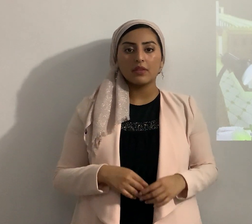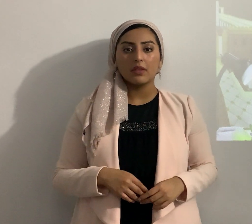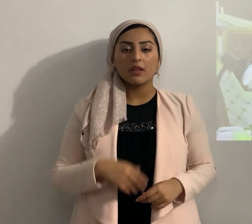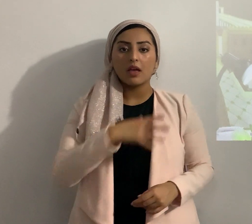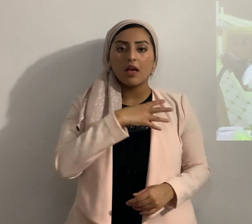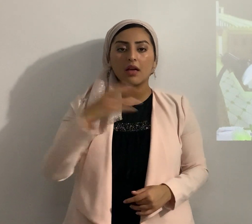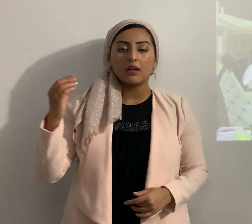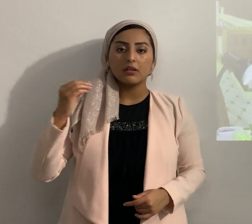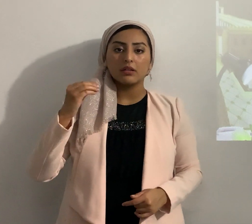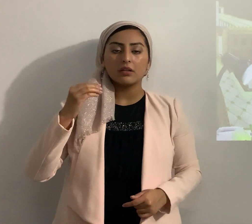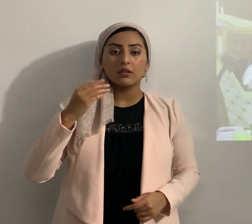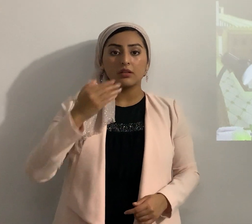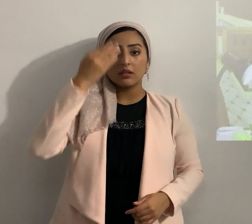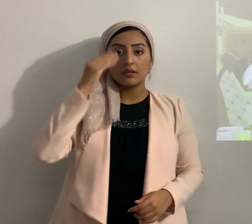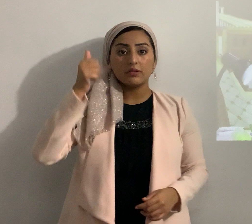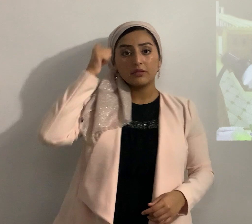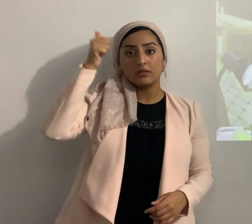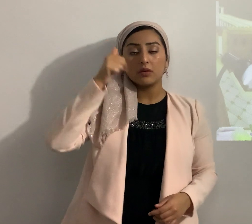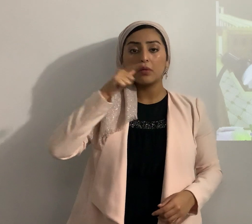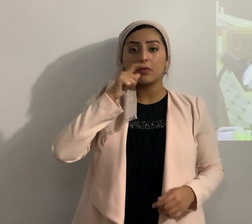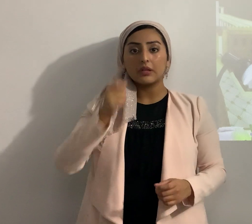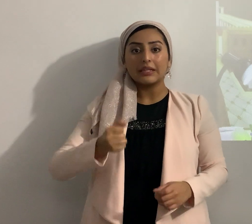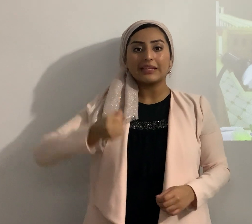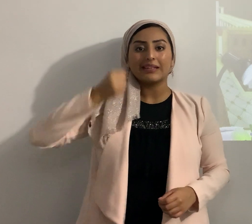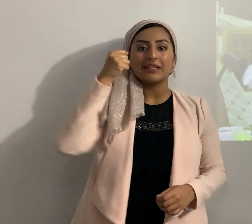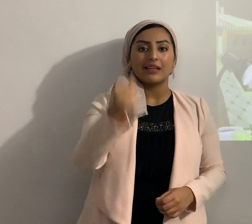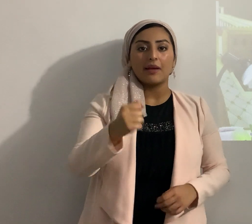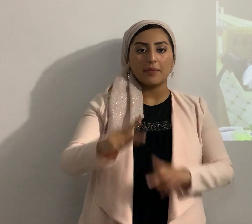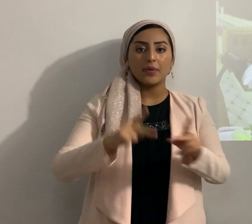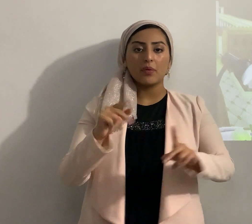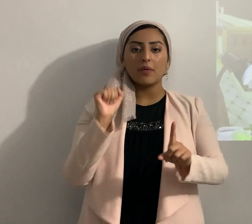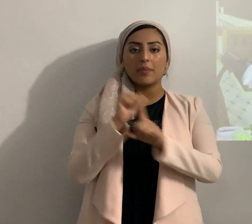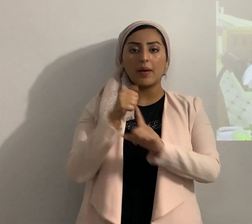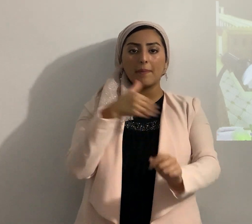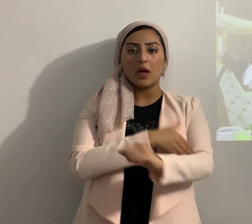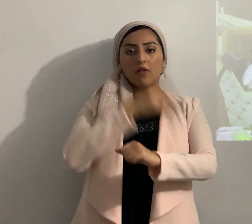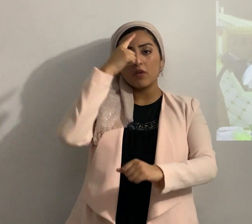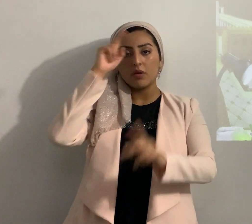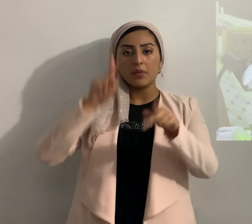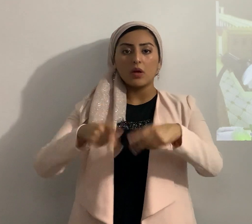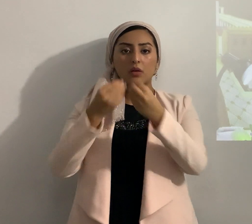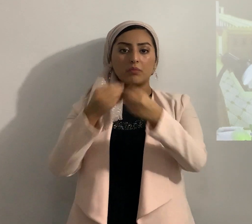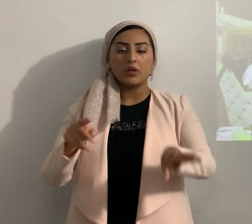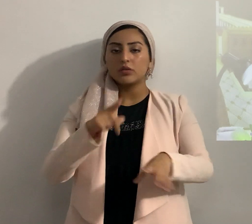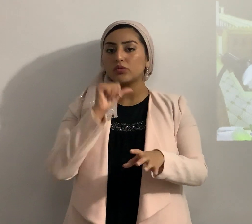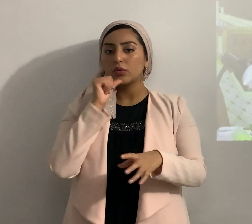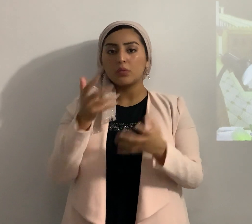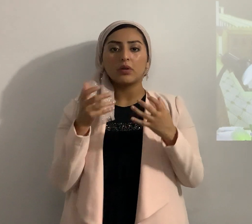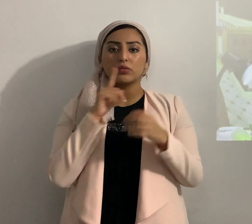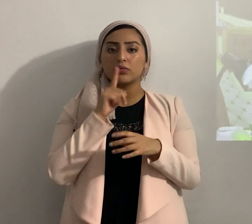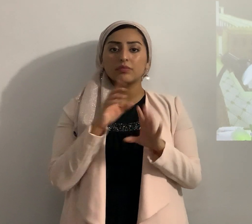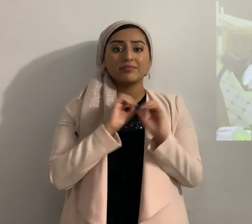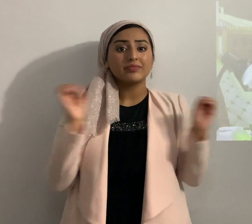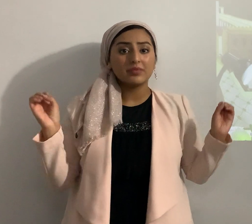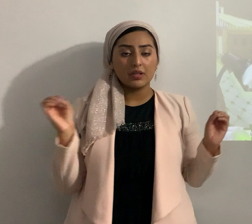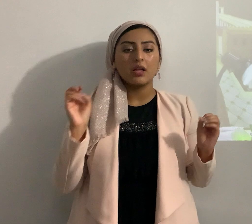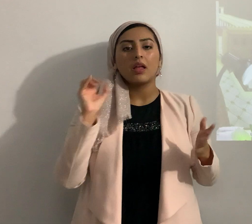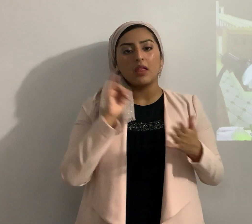el eterno mismo es el que entrega a la gente hace poder engañoso para que se pierda porque no quiso la verdad eso es endurecer el